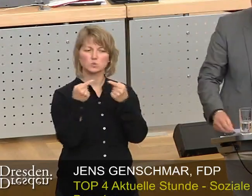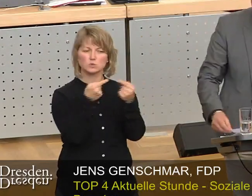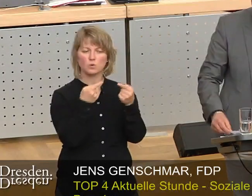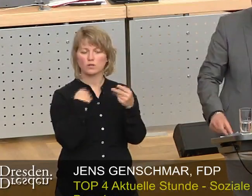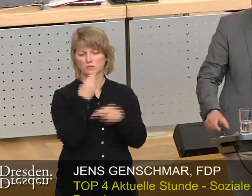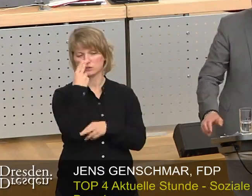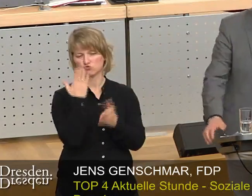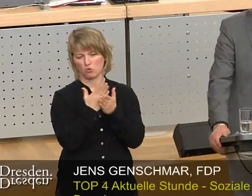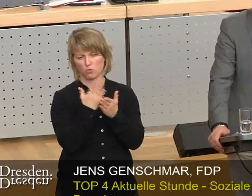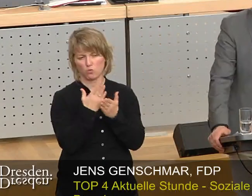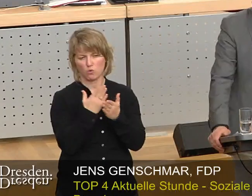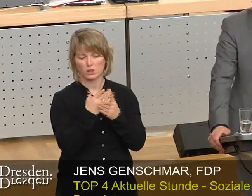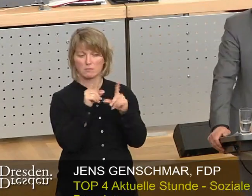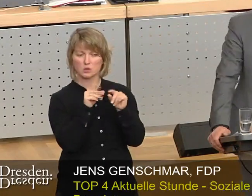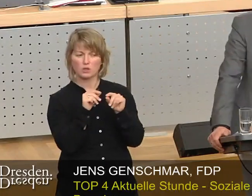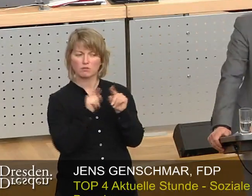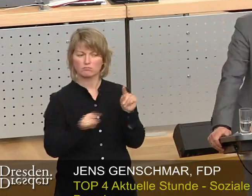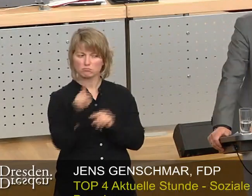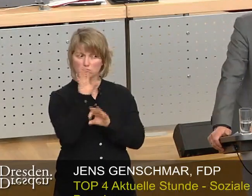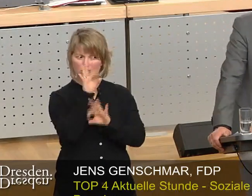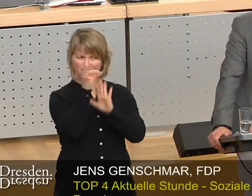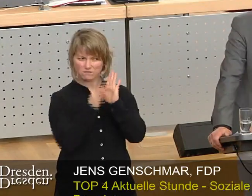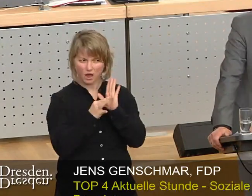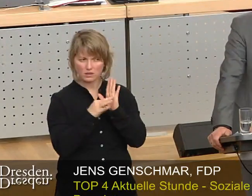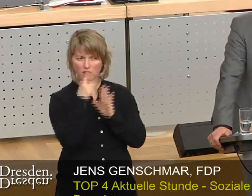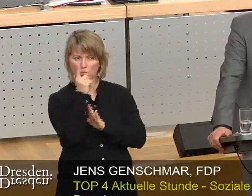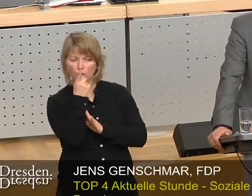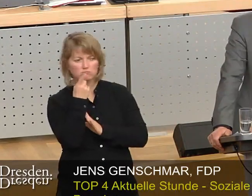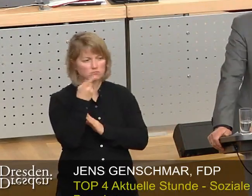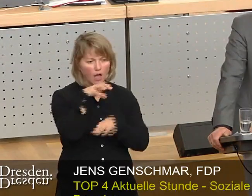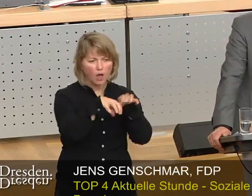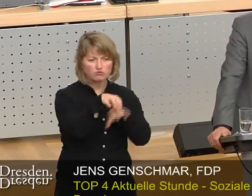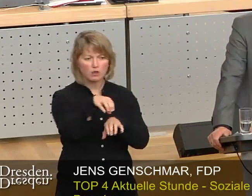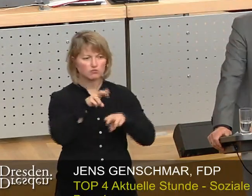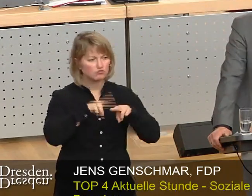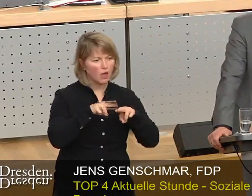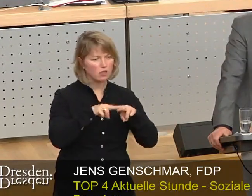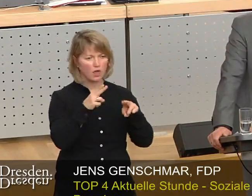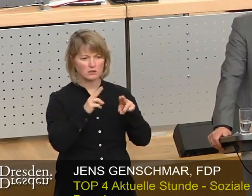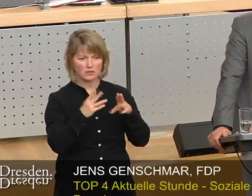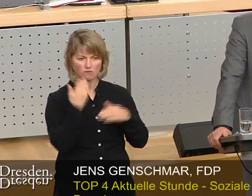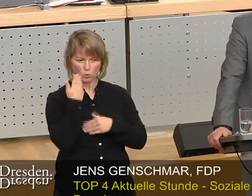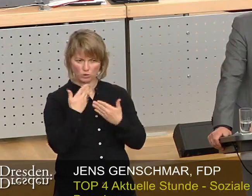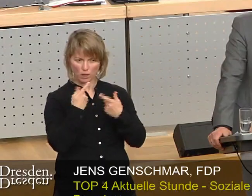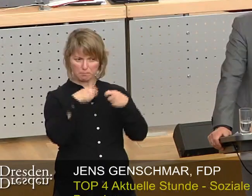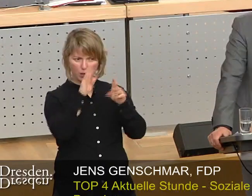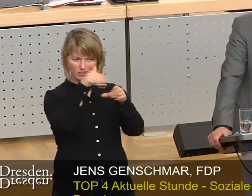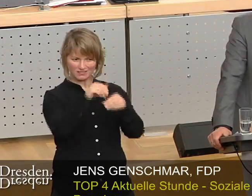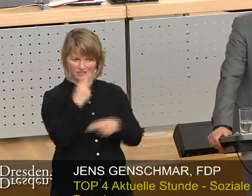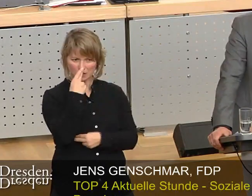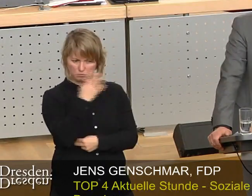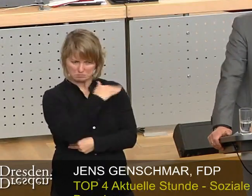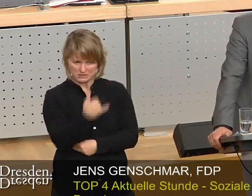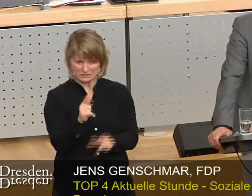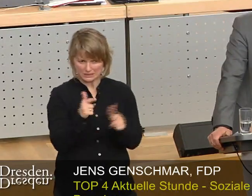dass es noch keine glaubhaften Fakten zur Ausstattung Standards der neu zu bauenden Wohnungen gibt. Aber noch mehr